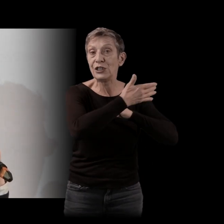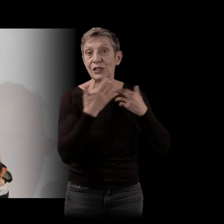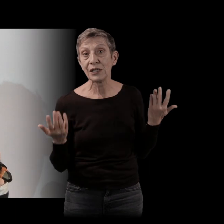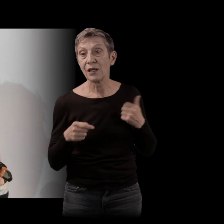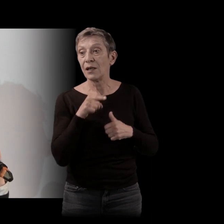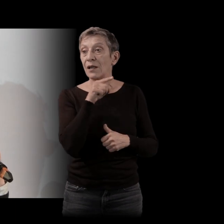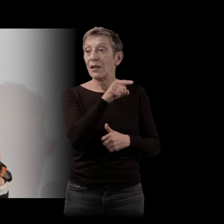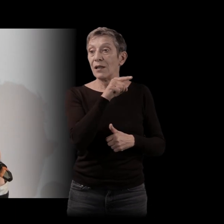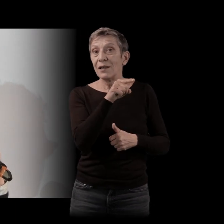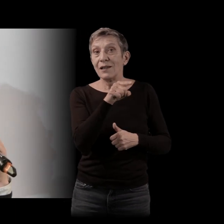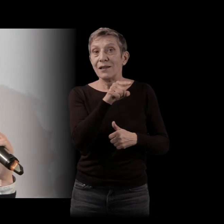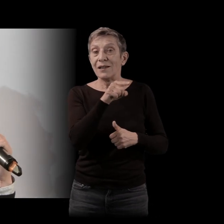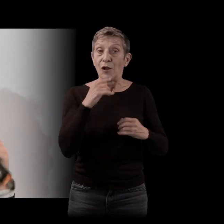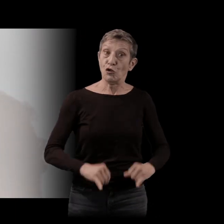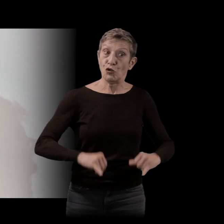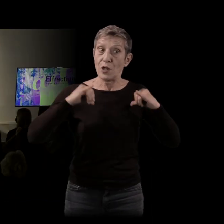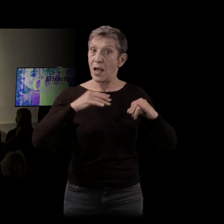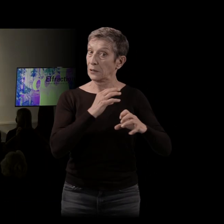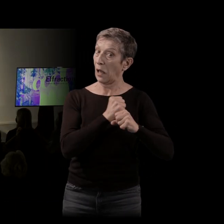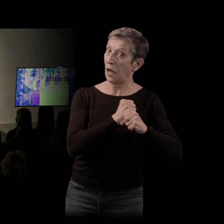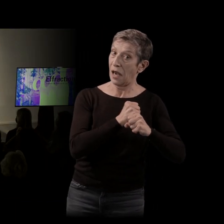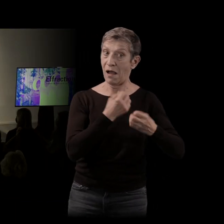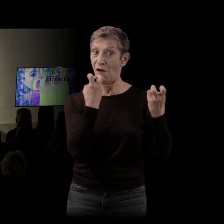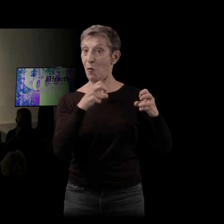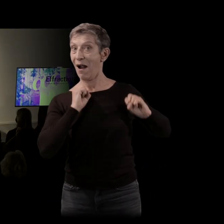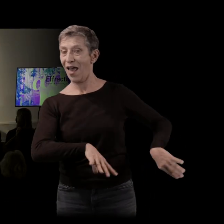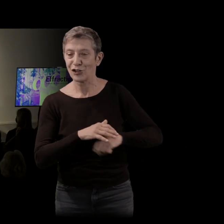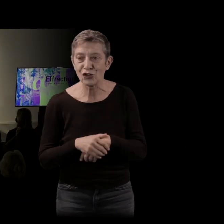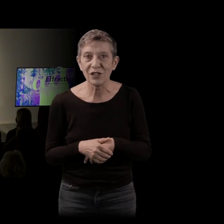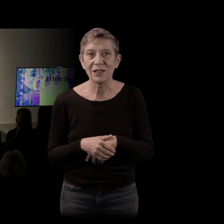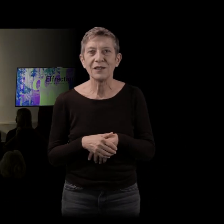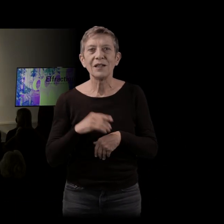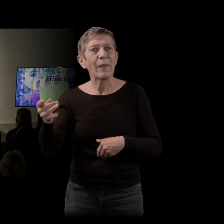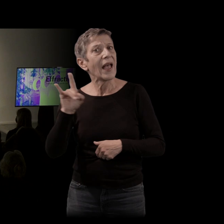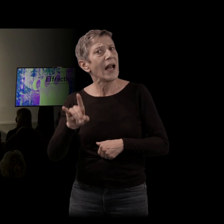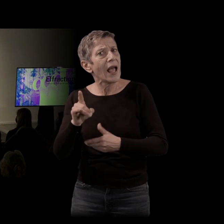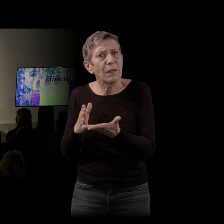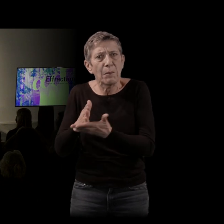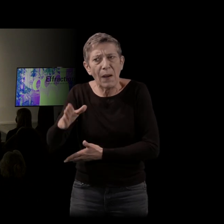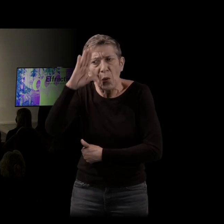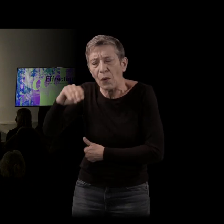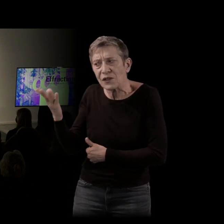abandonner sa jeunesse. Quel a été le parcours professionnel d'Hélène ? Parce que c'est très important dans le roman.